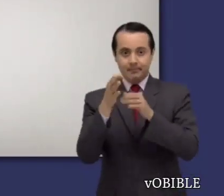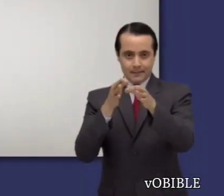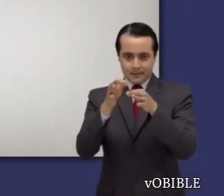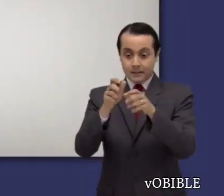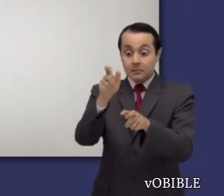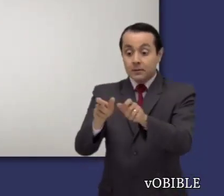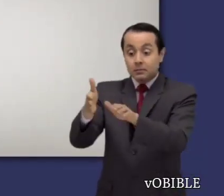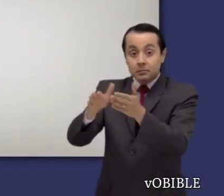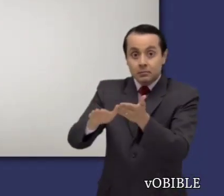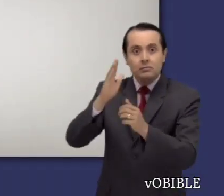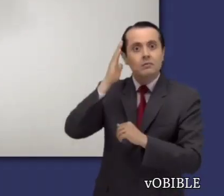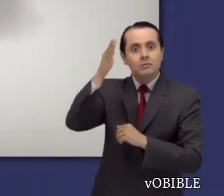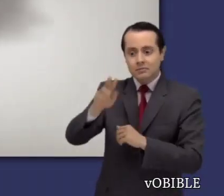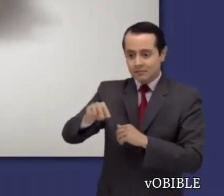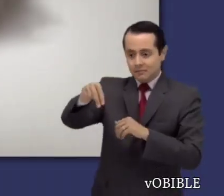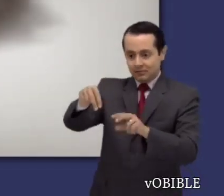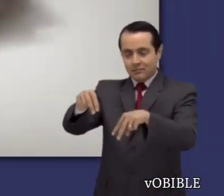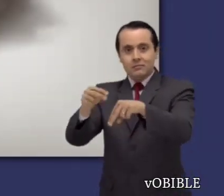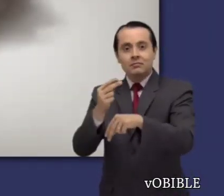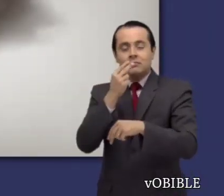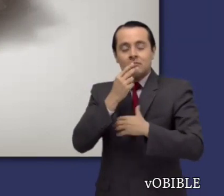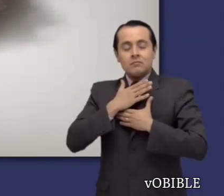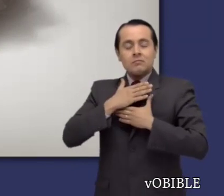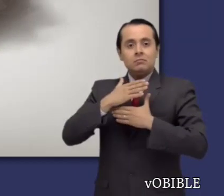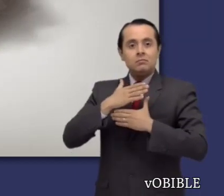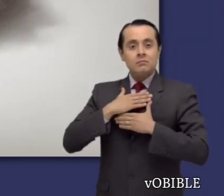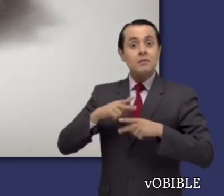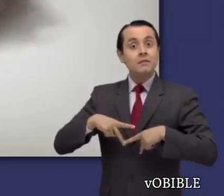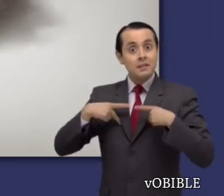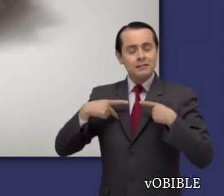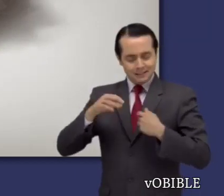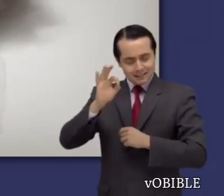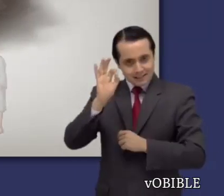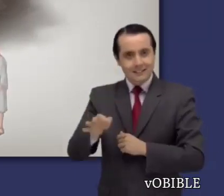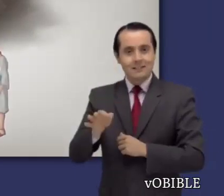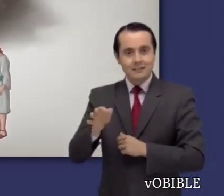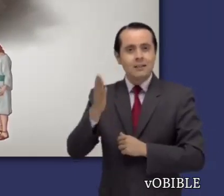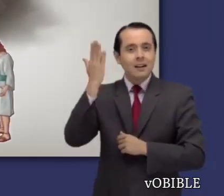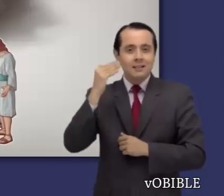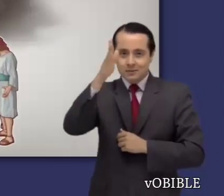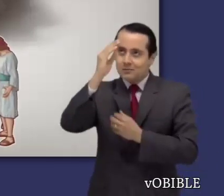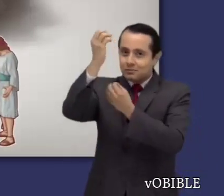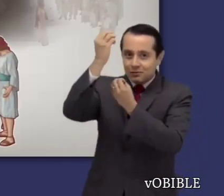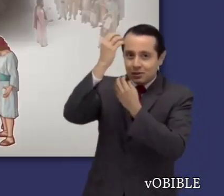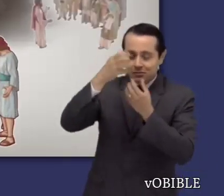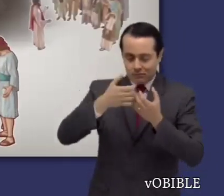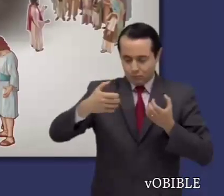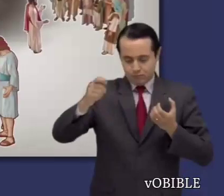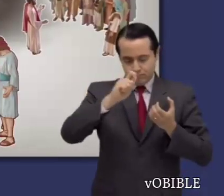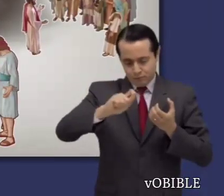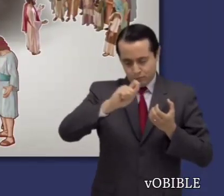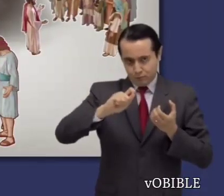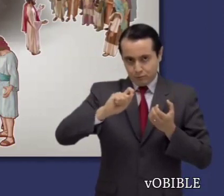El capítulo quince nos confirma que la esperanza de la resurrección es real. Pablo hace referencia a las profecías